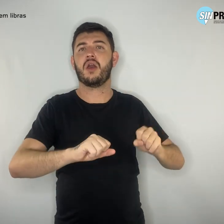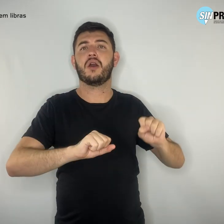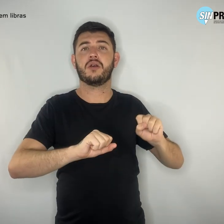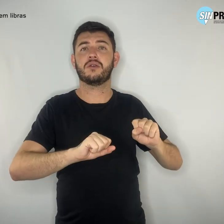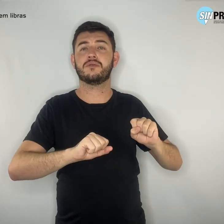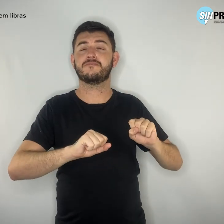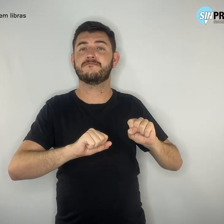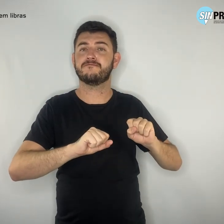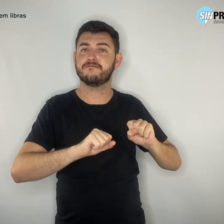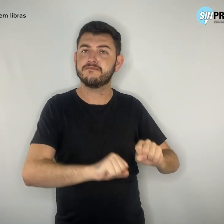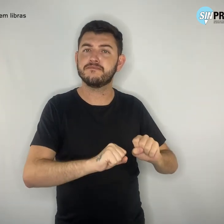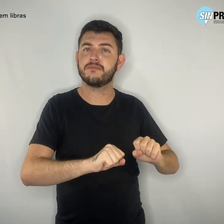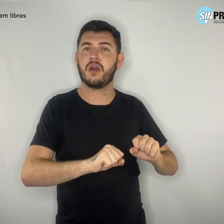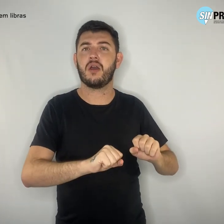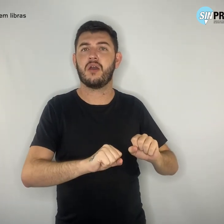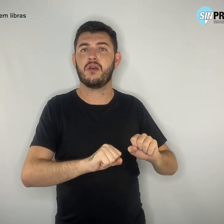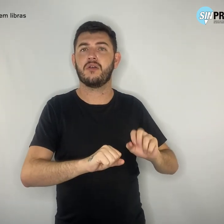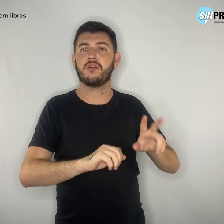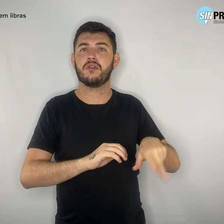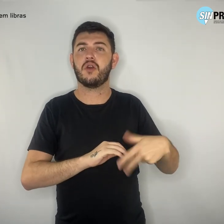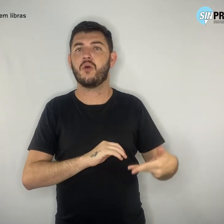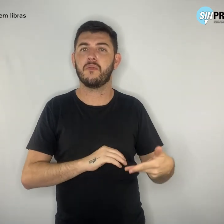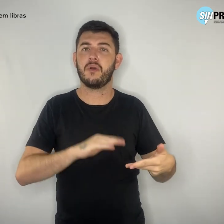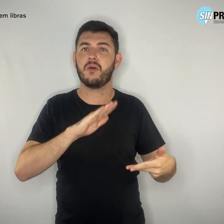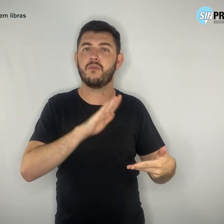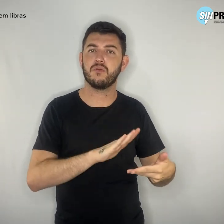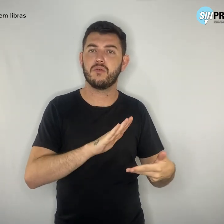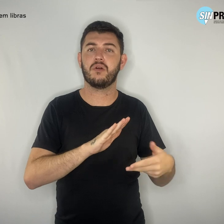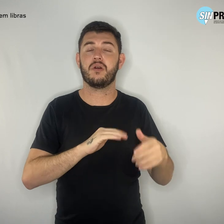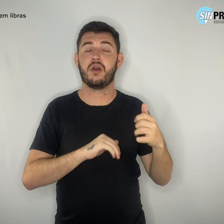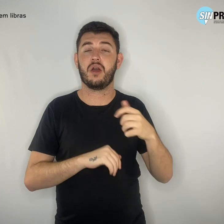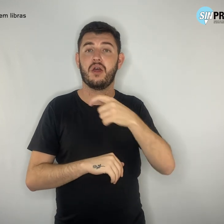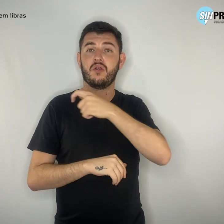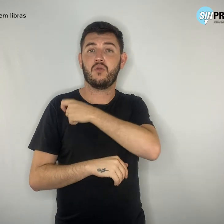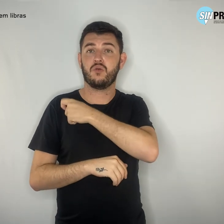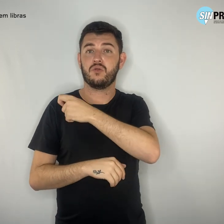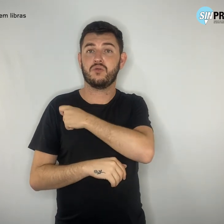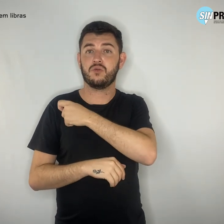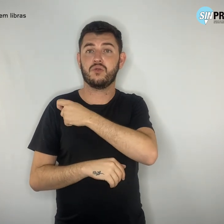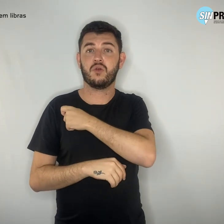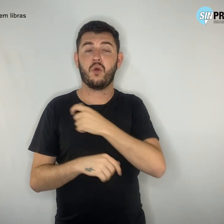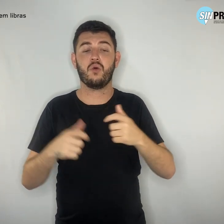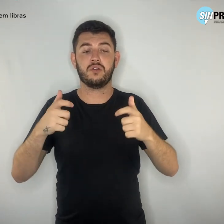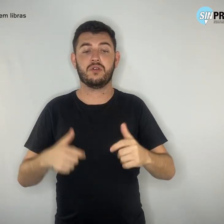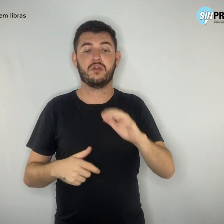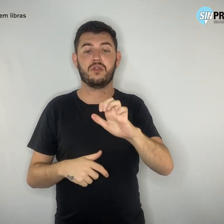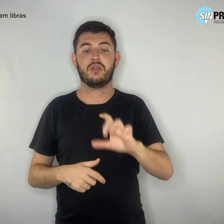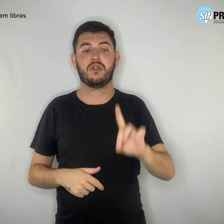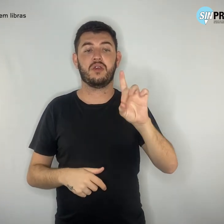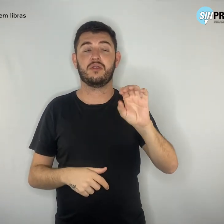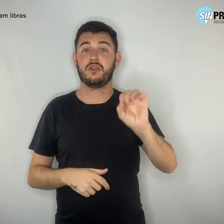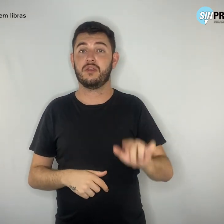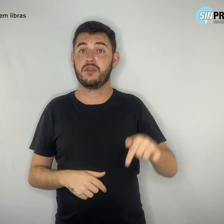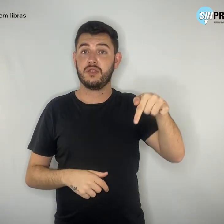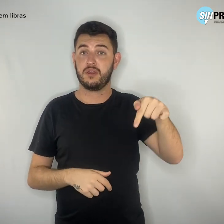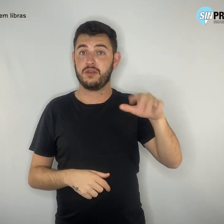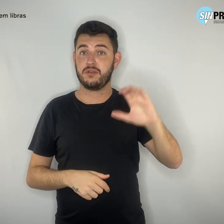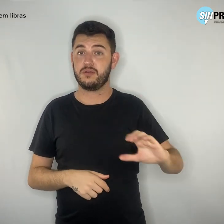dentro do Sede 7 de Ceilândia. Há também o caso do Sede 3 de Sobradinho, onde